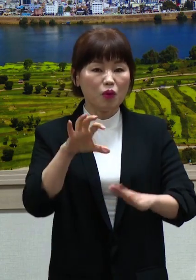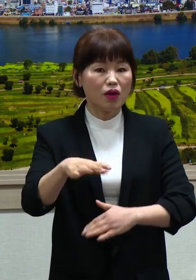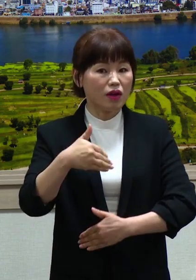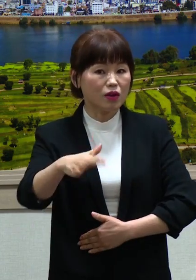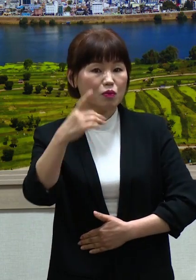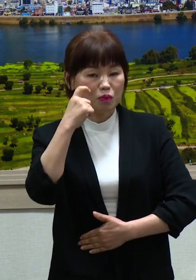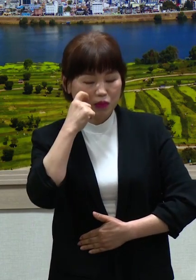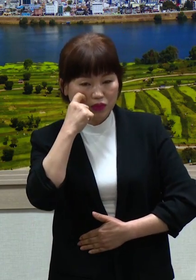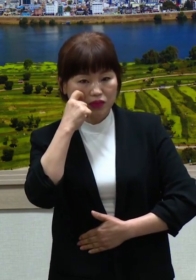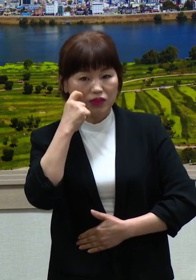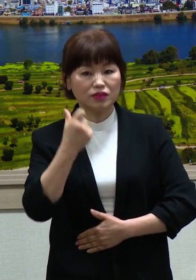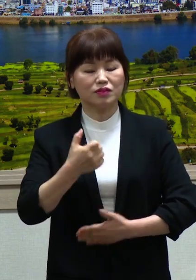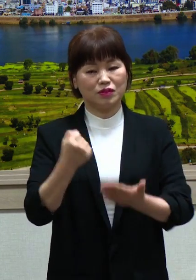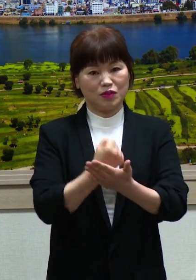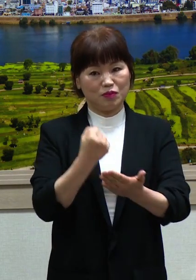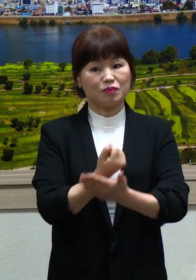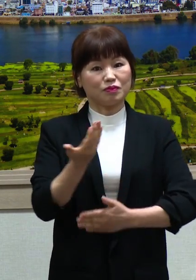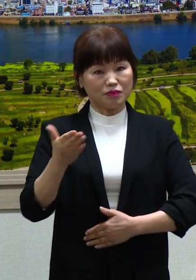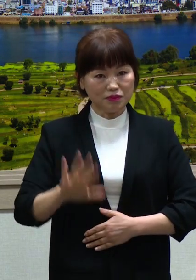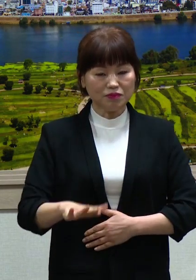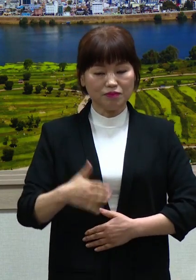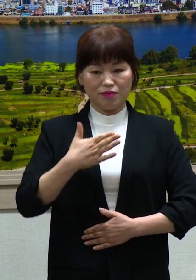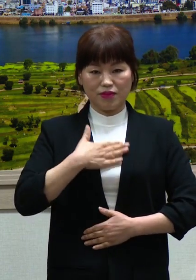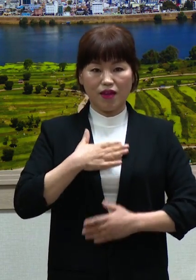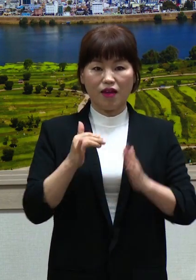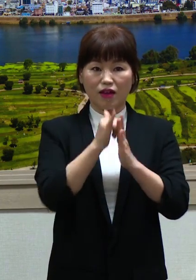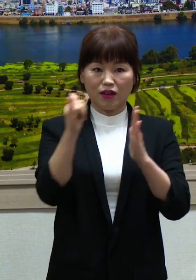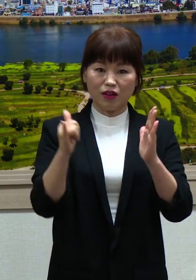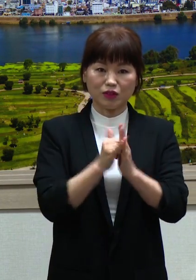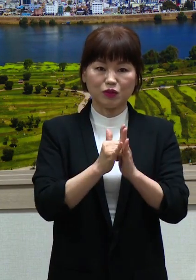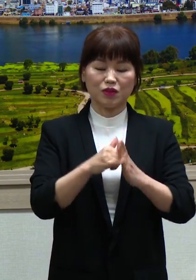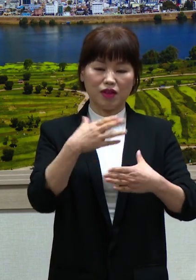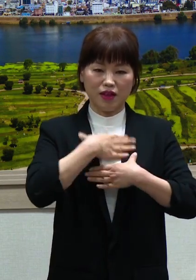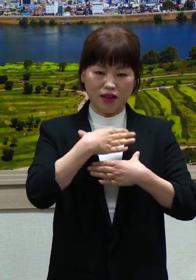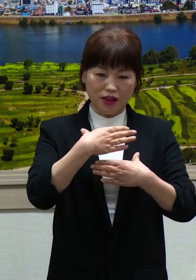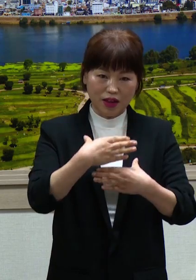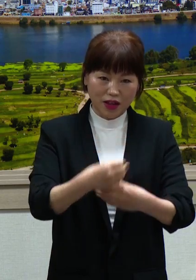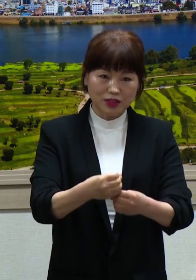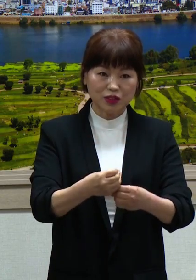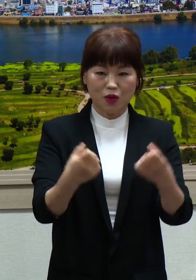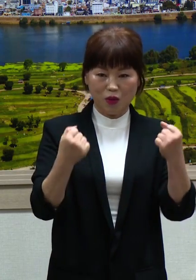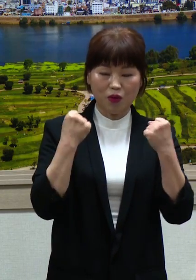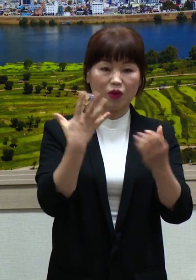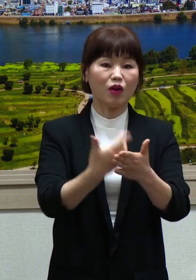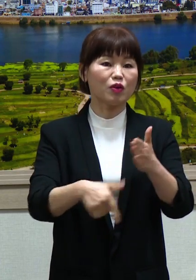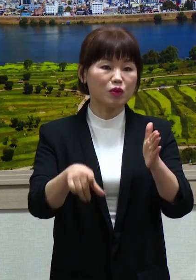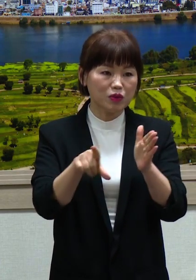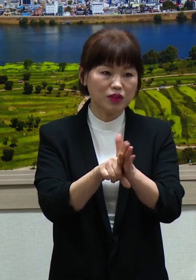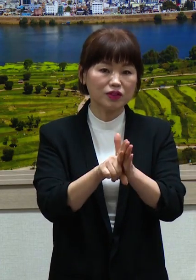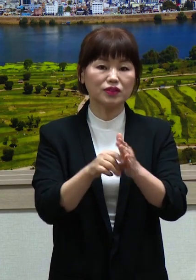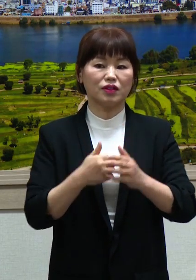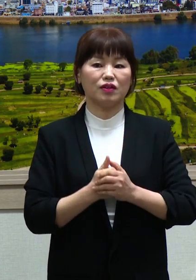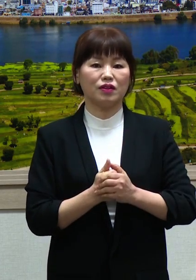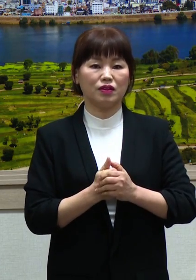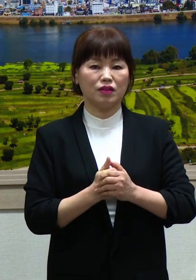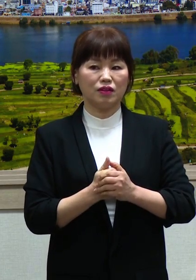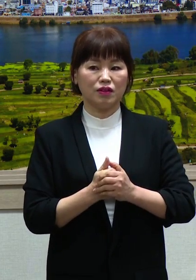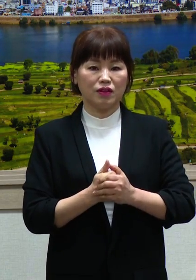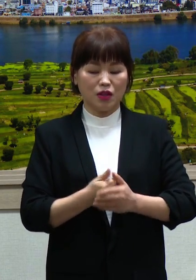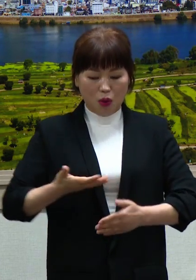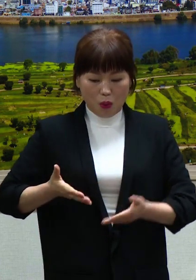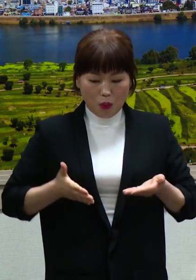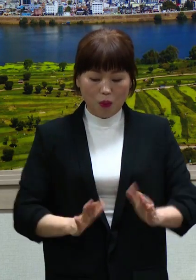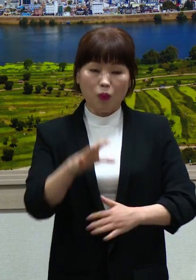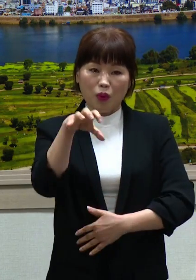내 가족 부모 형제의 건강을 위하여 이번 설 명절은 고향 방문과 역 귀성을